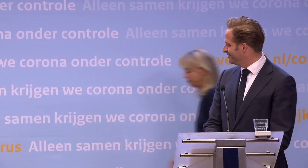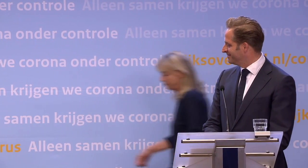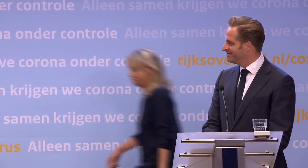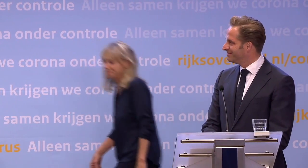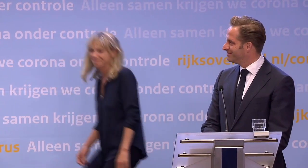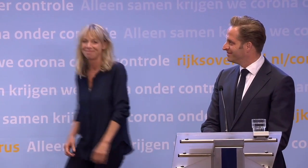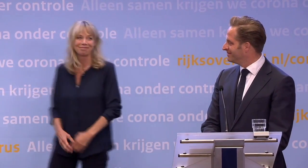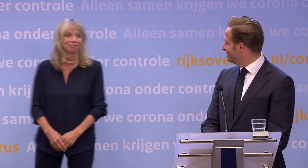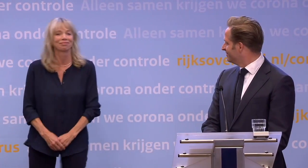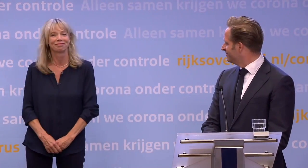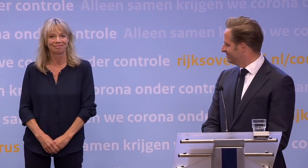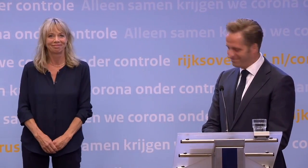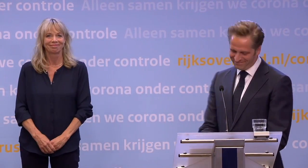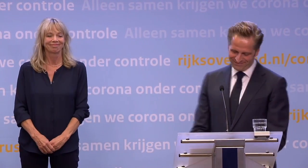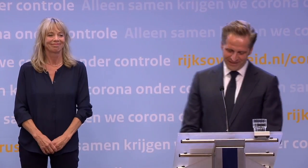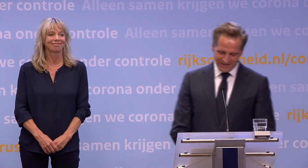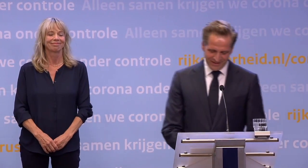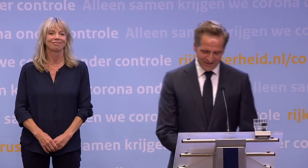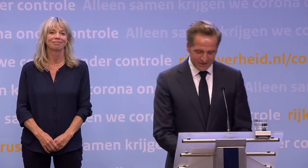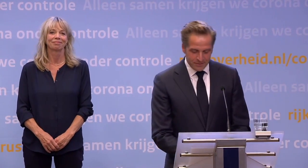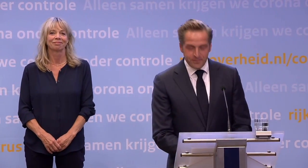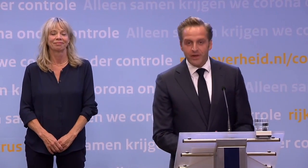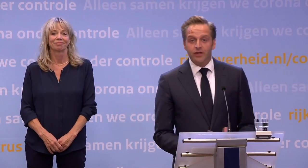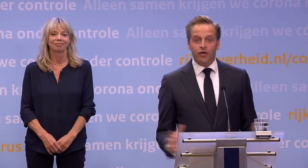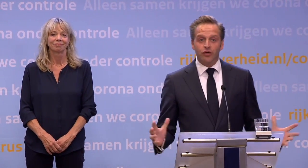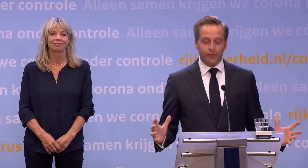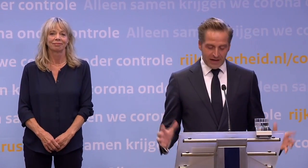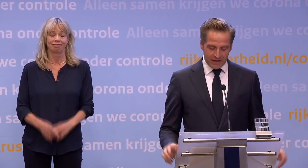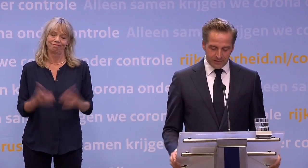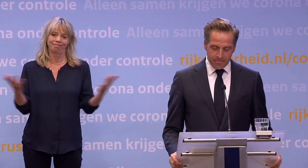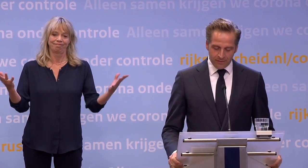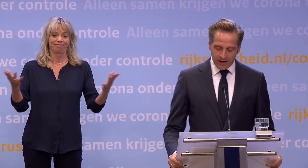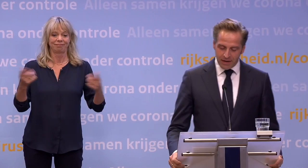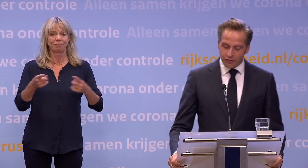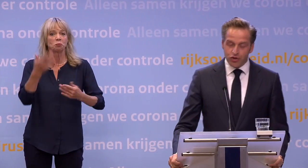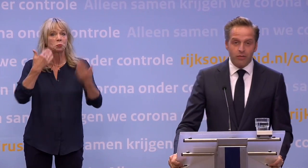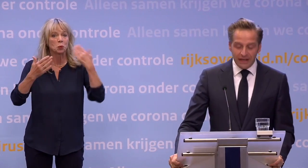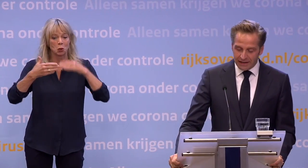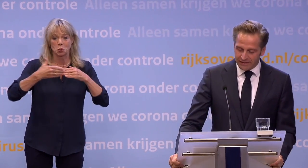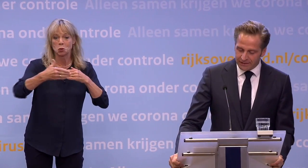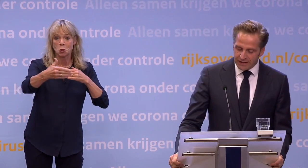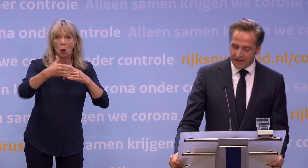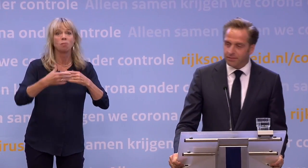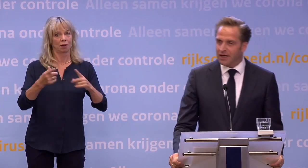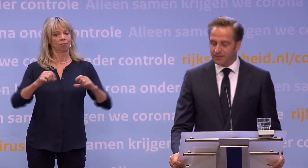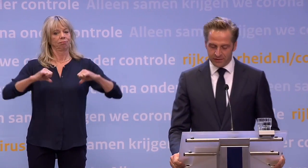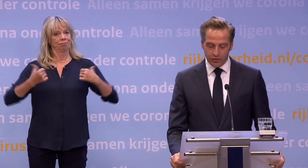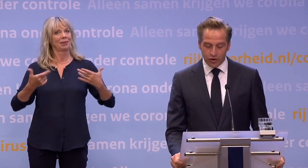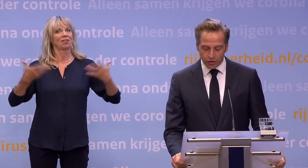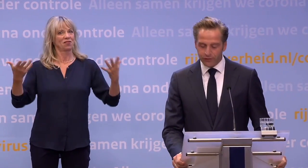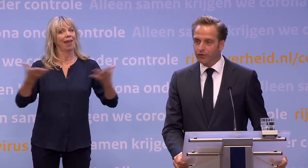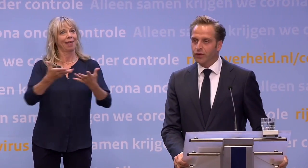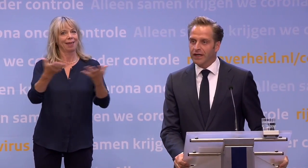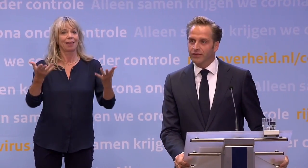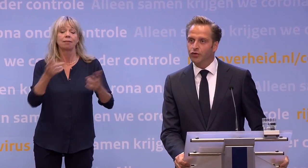gebarentalk Irma Sluis is afgewisseld door Corline Kolhof. De grote vrijheid waarmee we de zomer ingaan... ...die gaat gepaard met